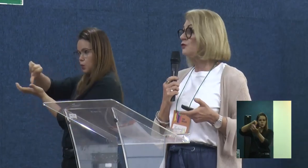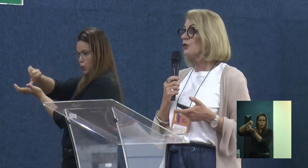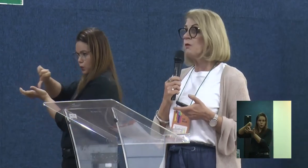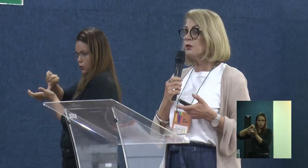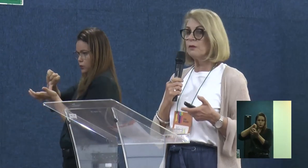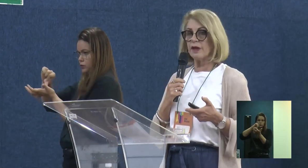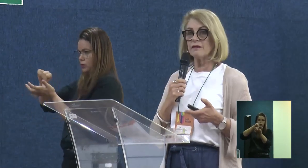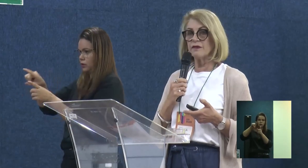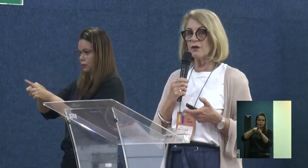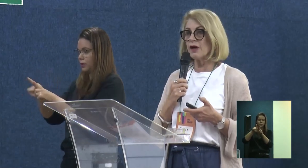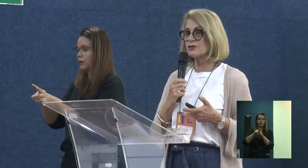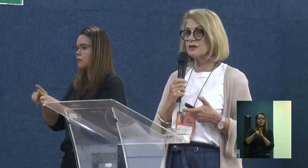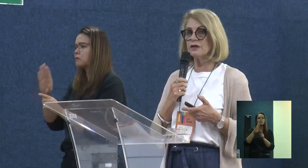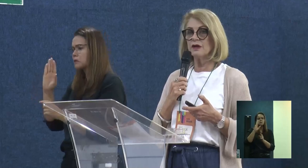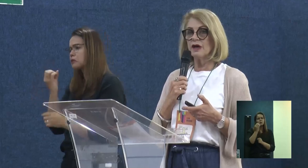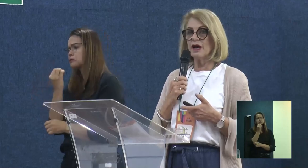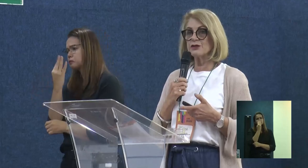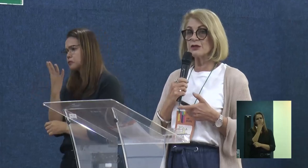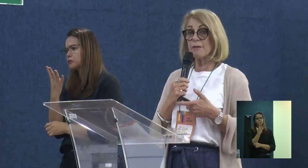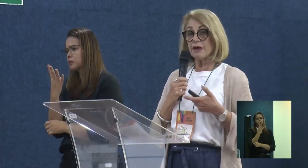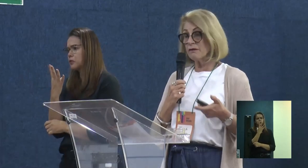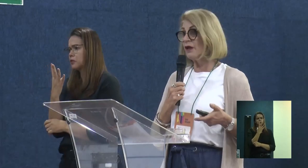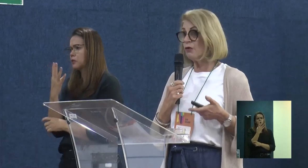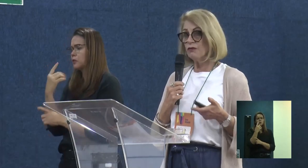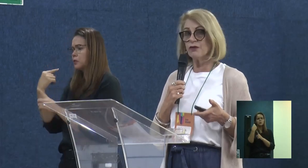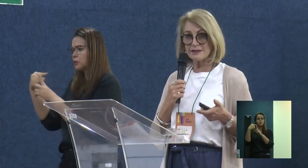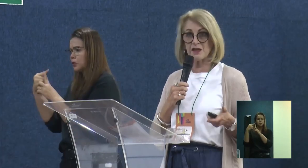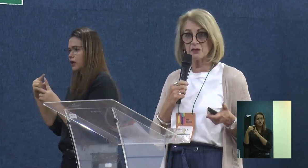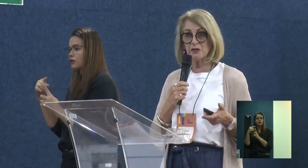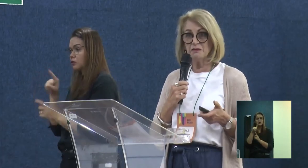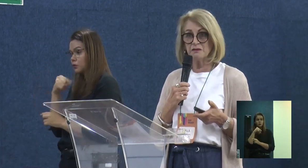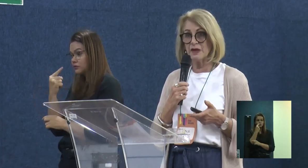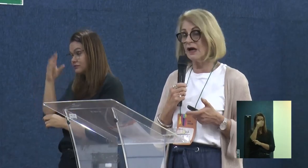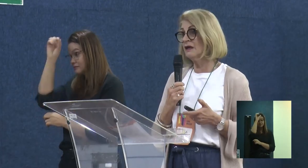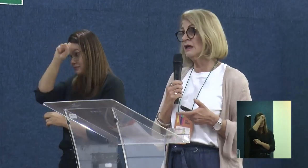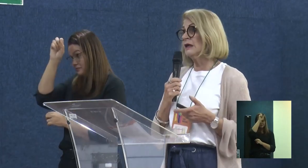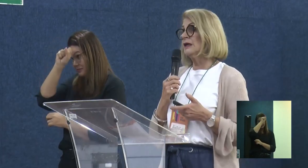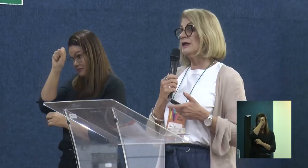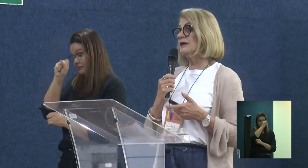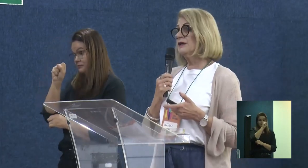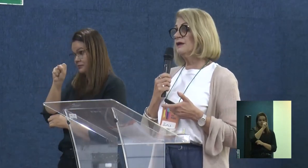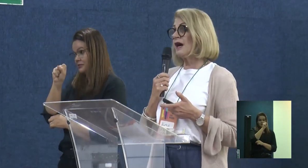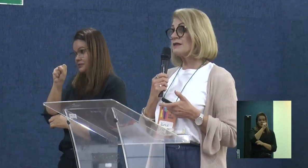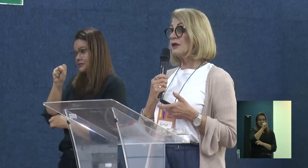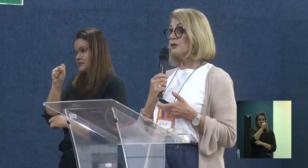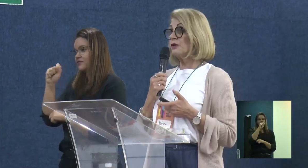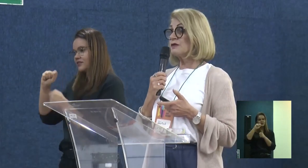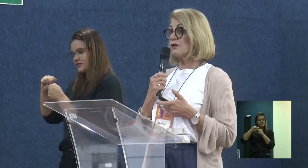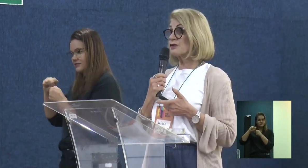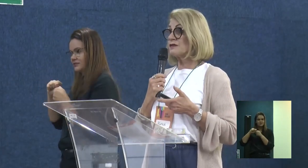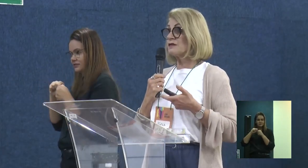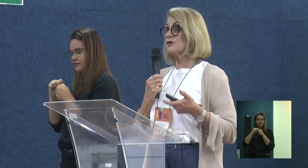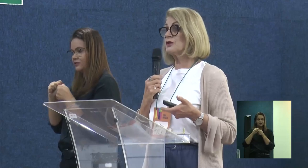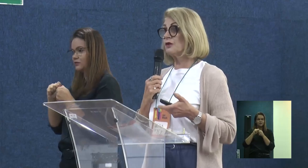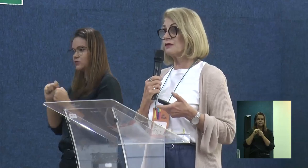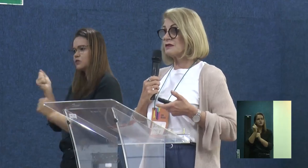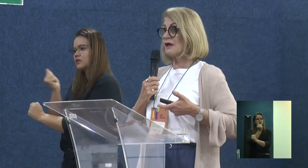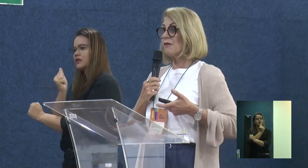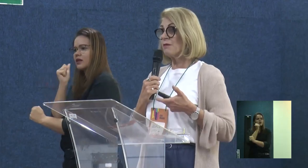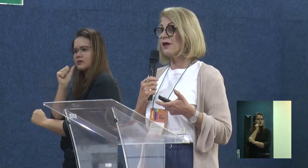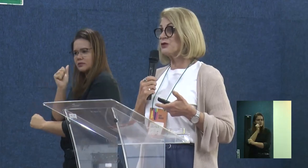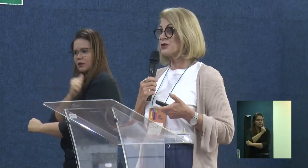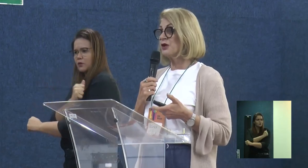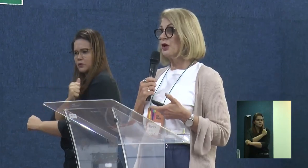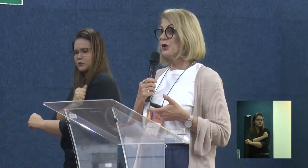Mas isso funcionou muito bem. Eu acho que a gente aprendeu fazendo, né, e as alunas, eu acho que se